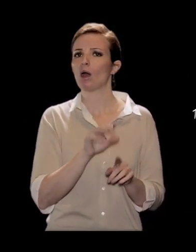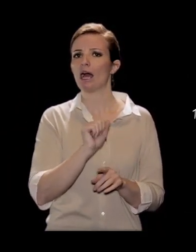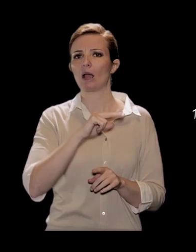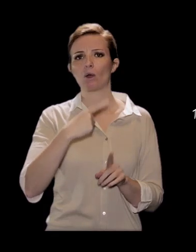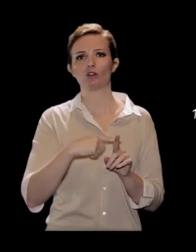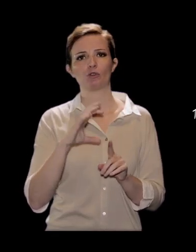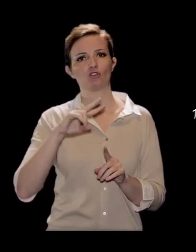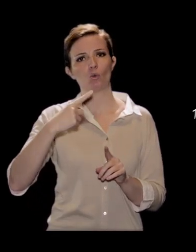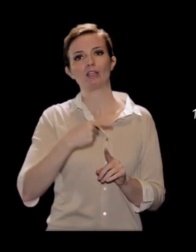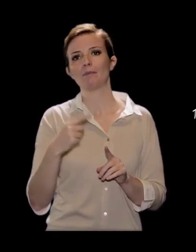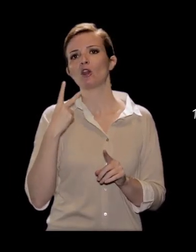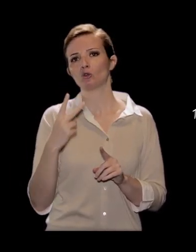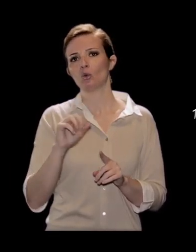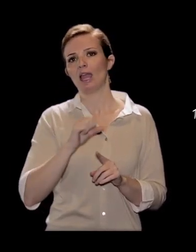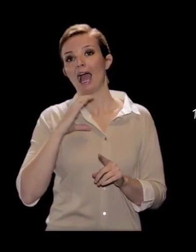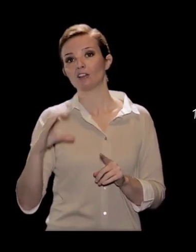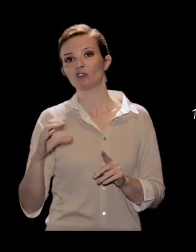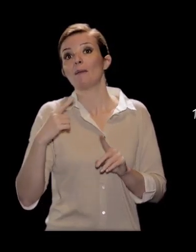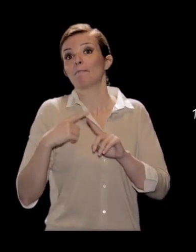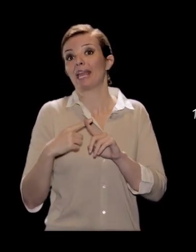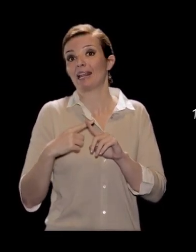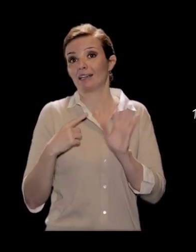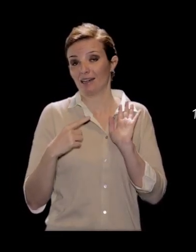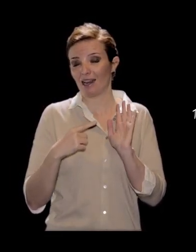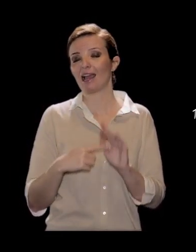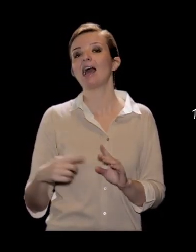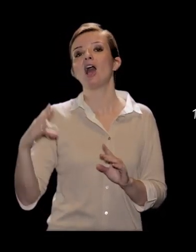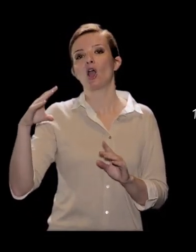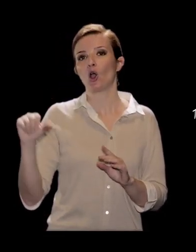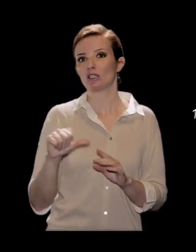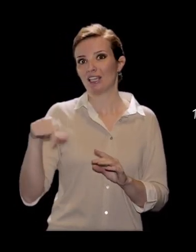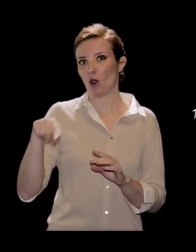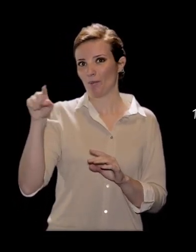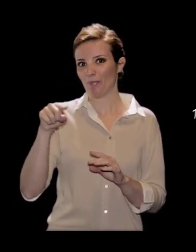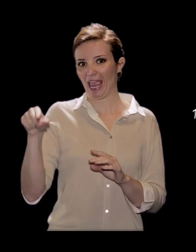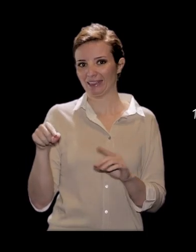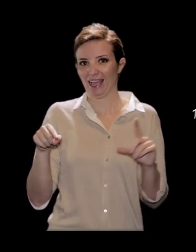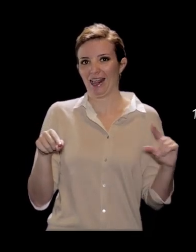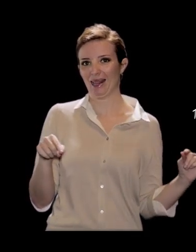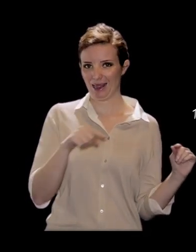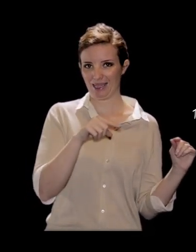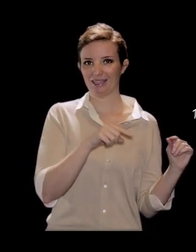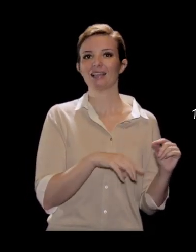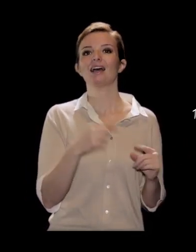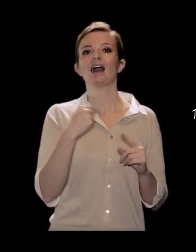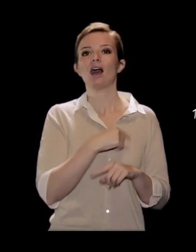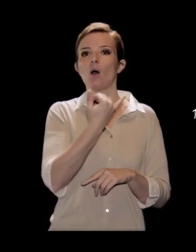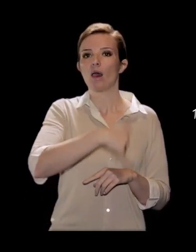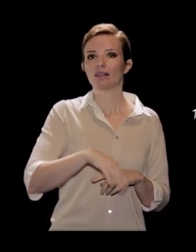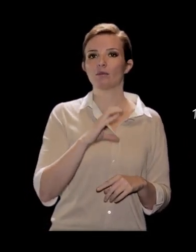meno due AC per il coseno di β. Infine C quadro, che è uguale